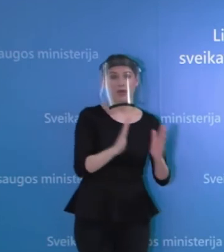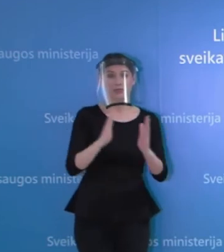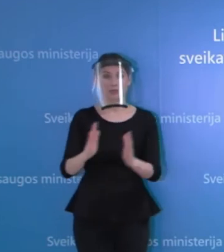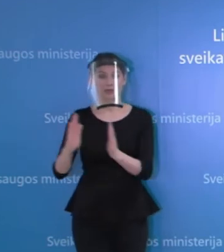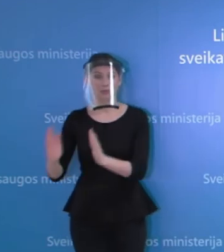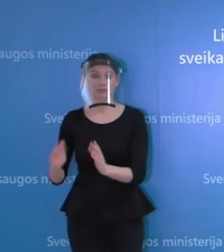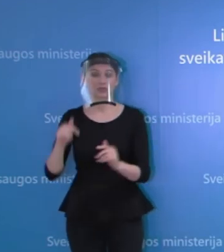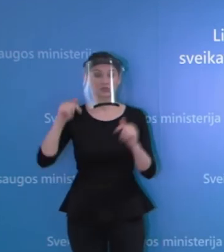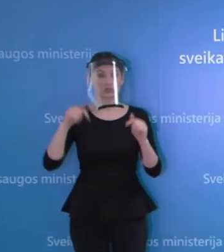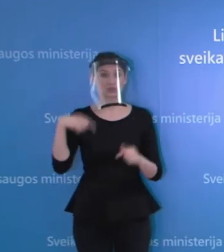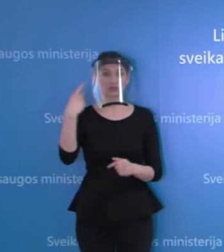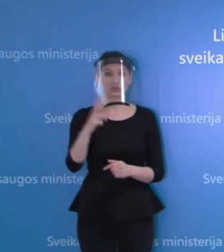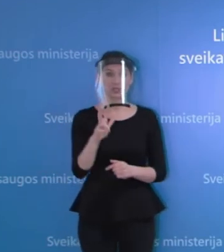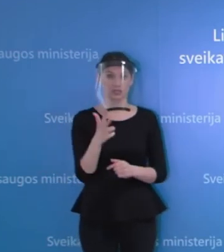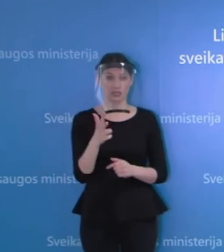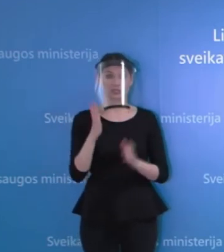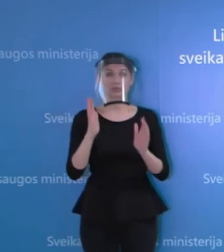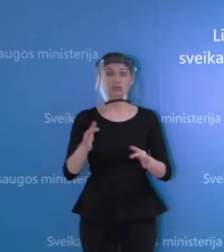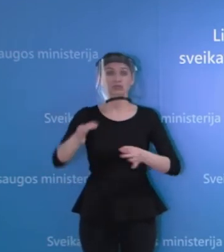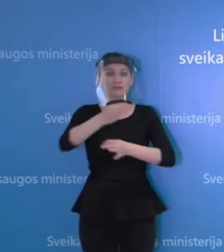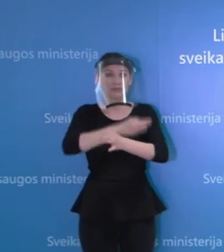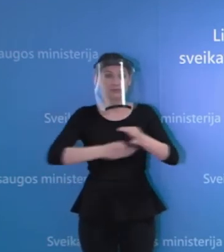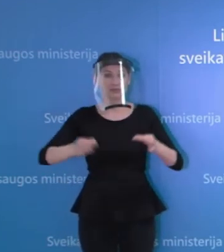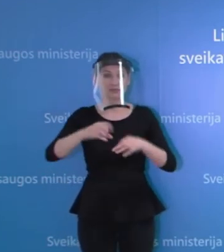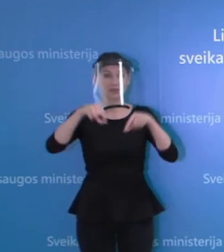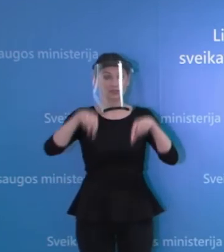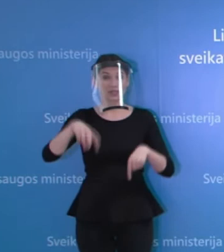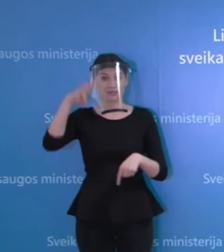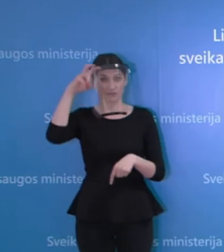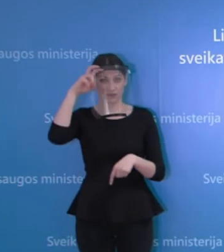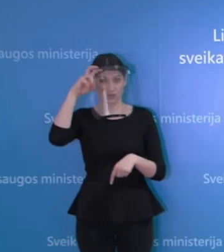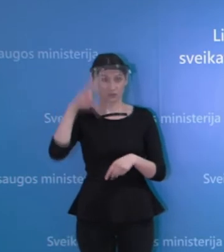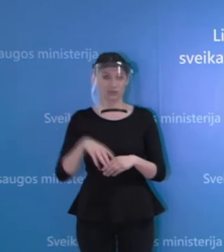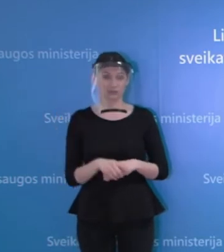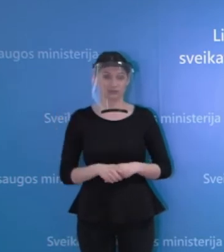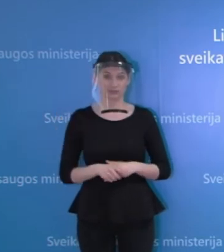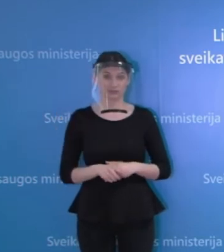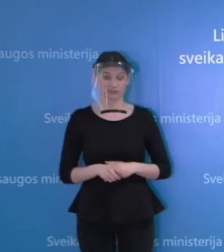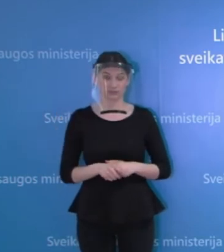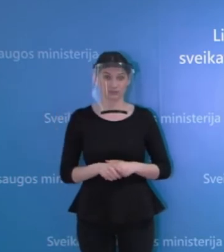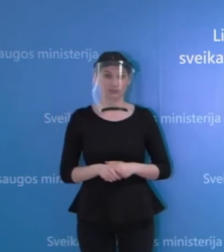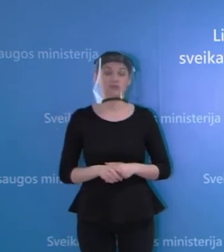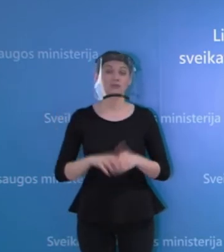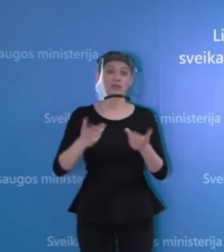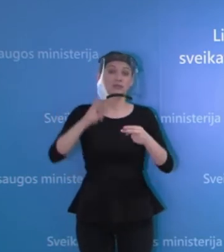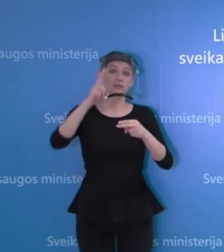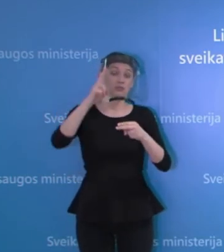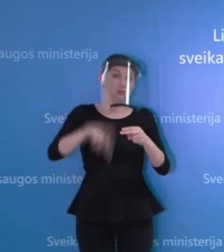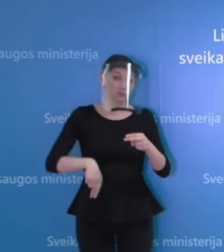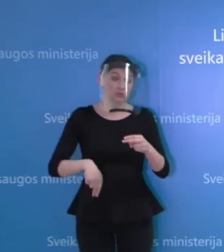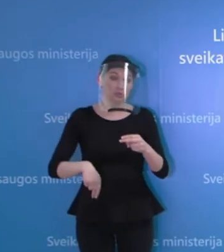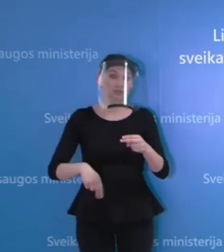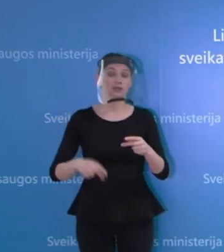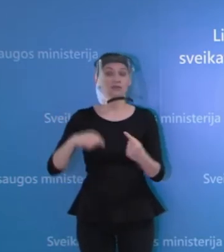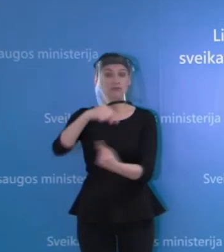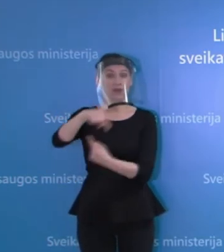vyriausybė ir kalbėsis šį trečią dienį, ir jeigu bus priimti sprendimai, tai, na, dalis tų palengvinimų,